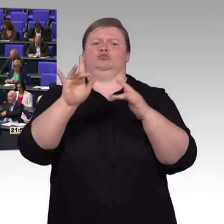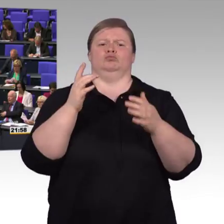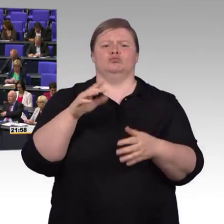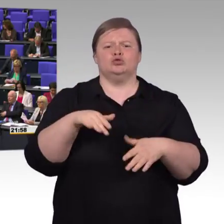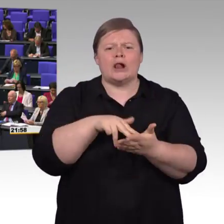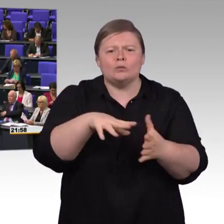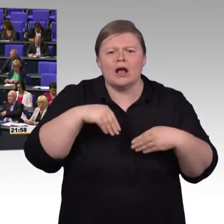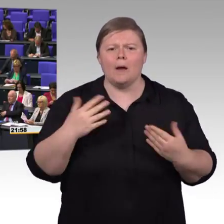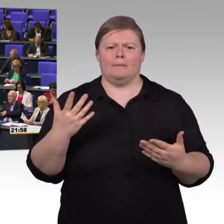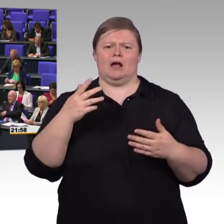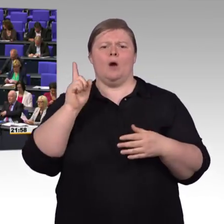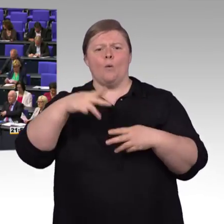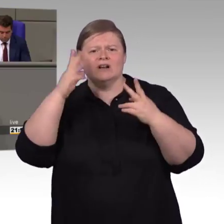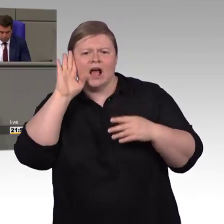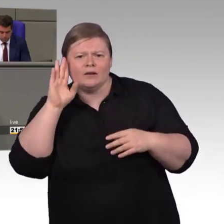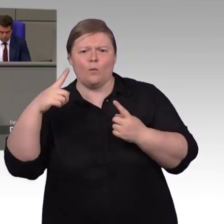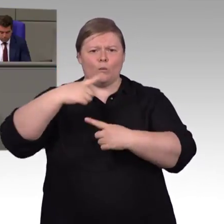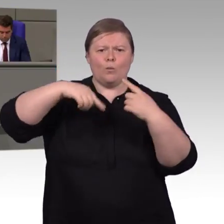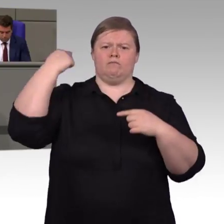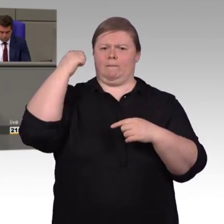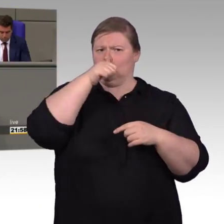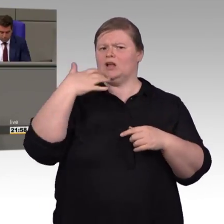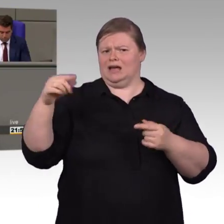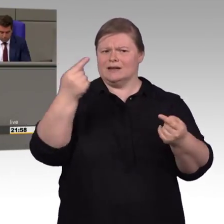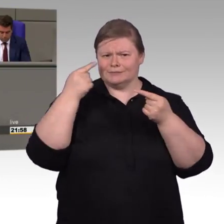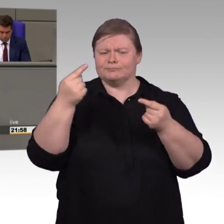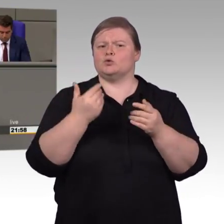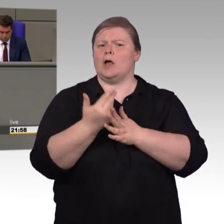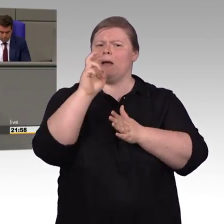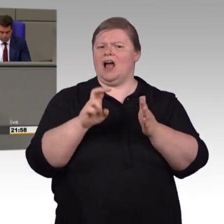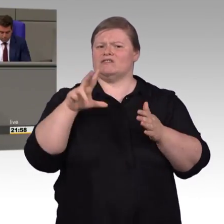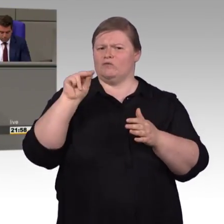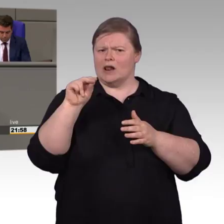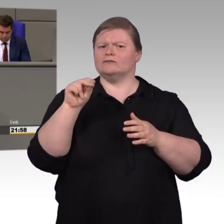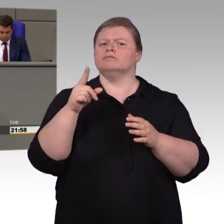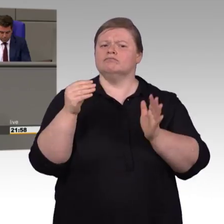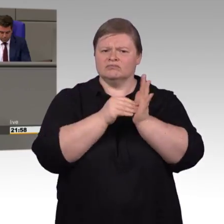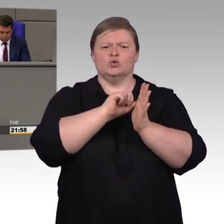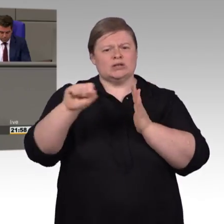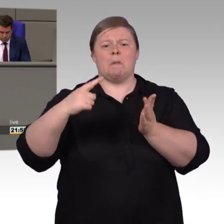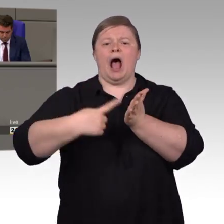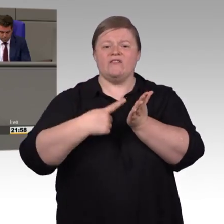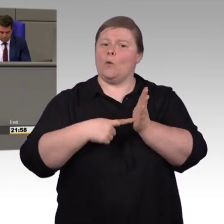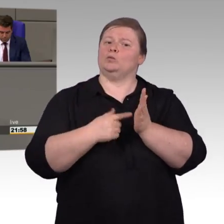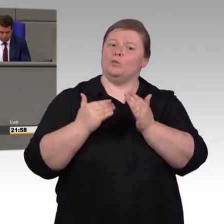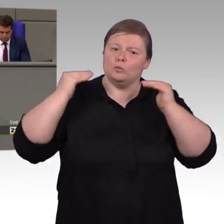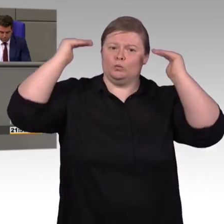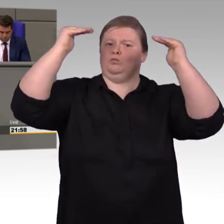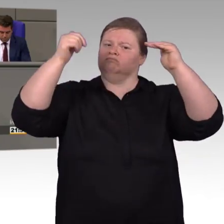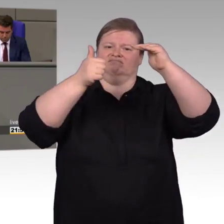Das kann man schon als Skandal bezeichnen. Beides kann auch Ihr Änderungsantrag nicht korrigieren. Wenn